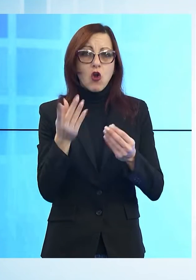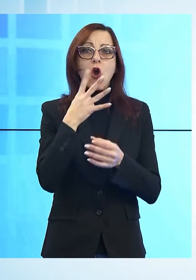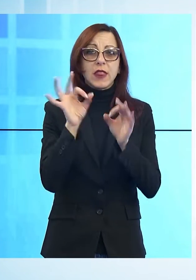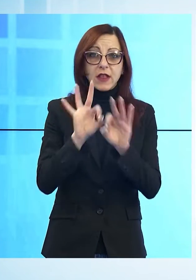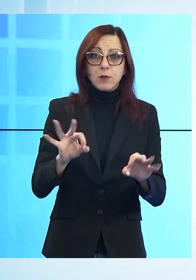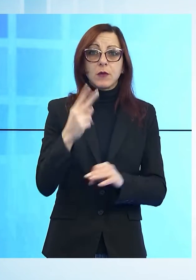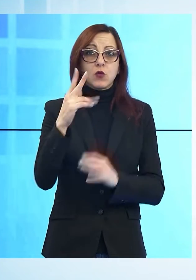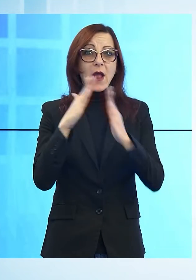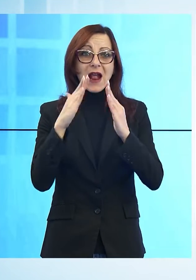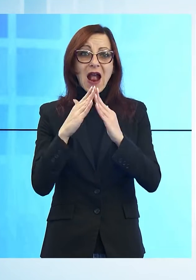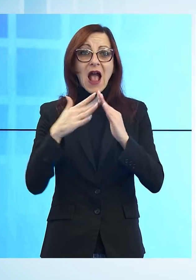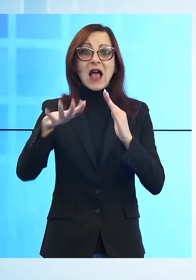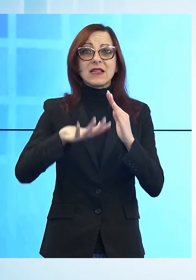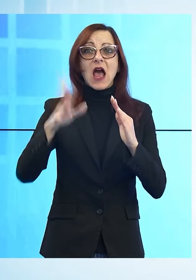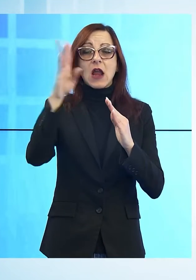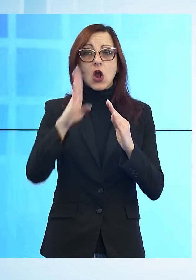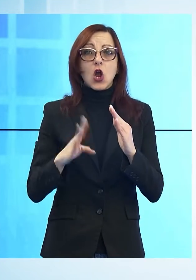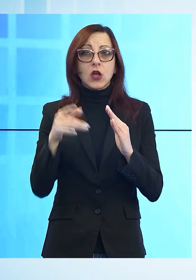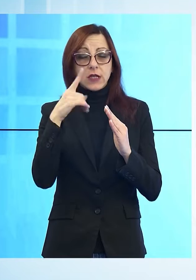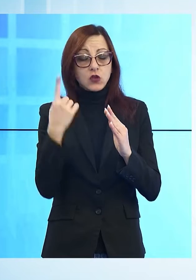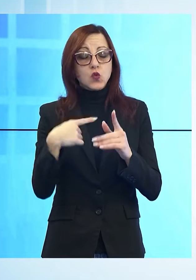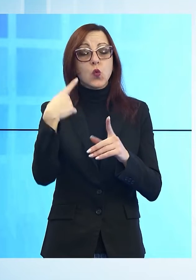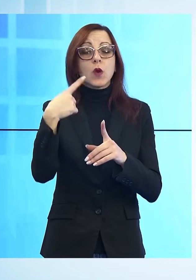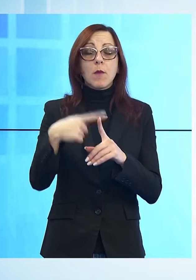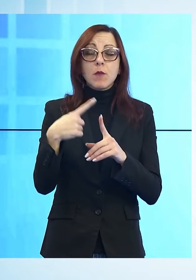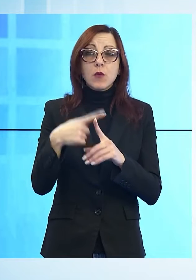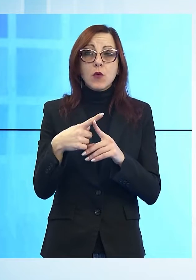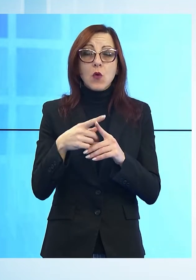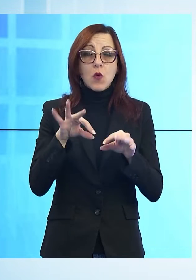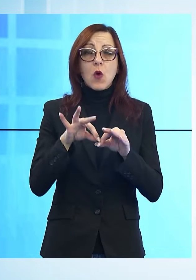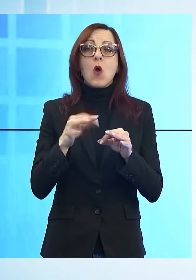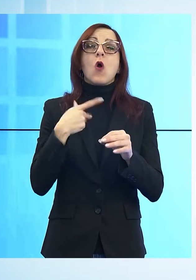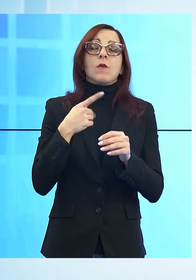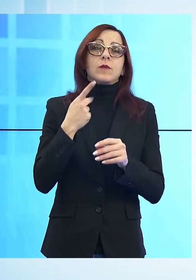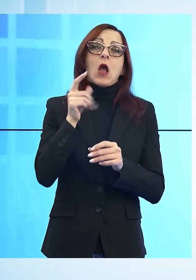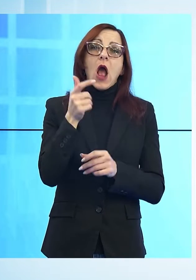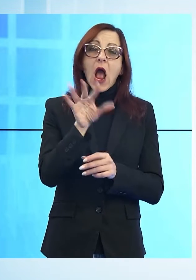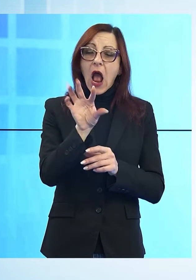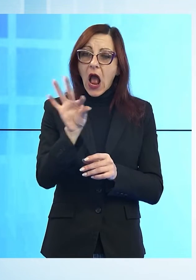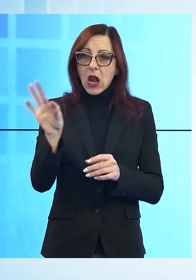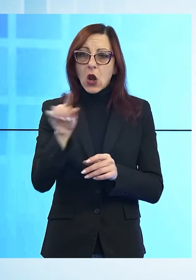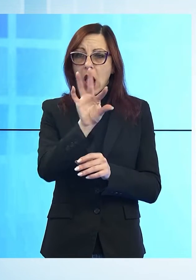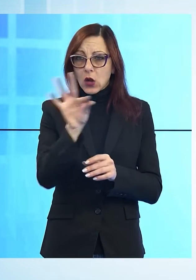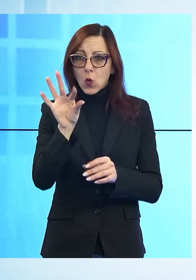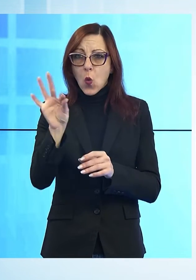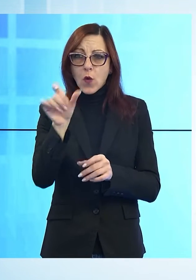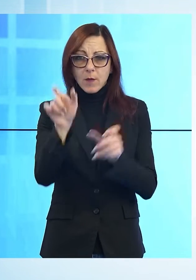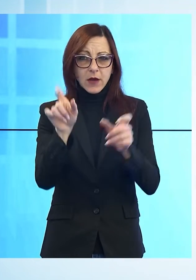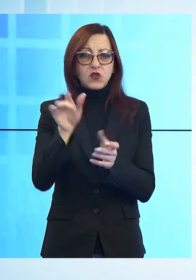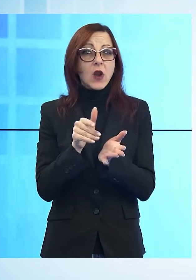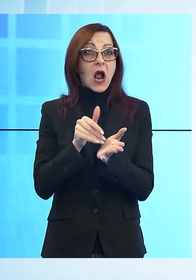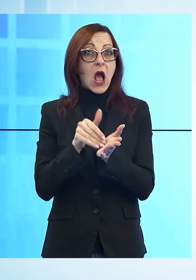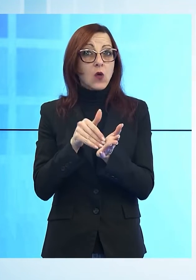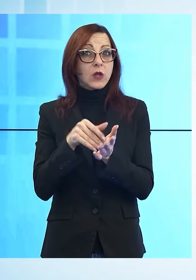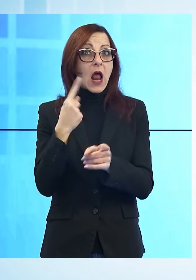immobili in costa azzurra, oltre alla pendenza di misure cautelari a carico di componenti dei nuclei familiari. Innumerevoli anche